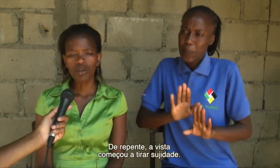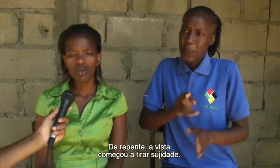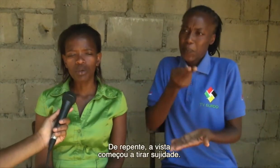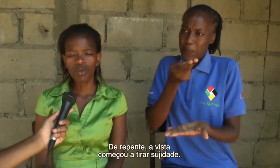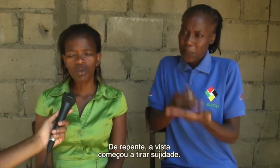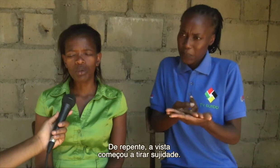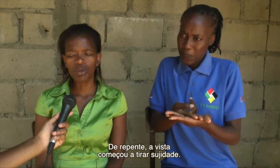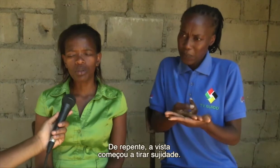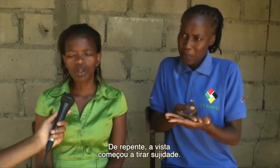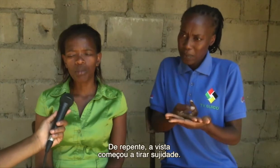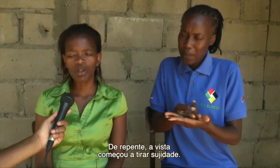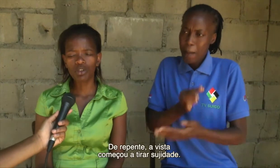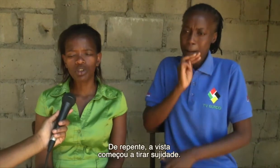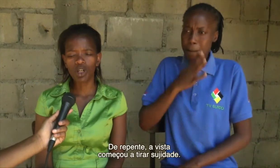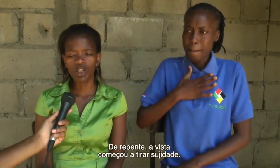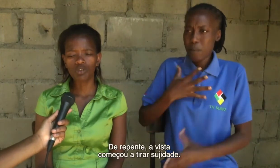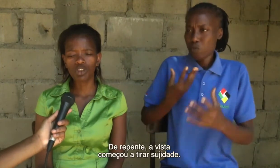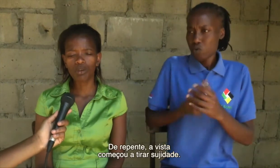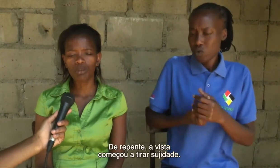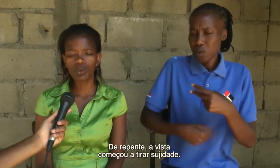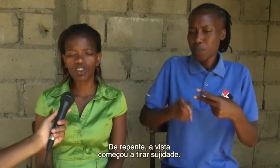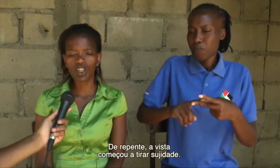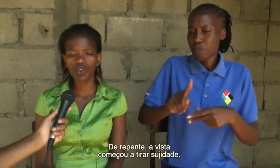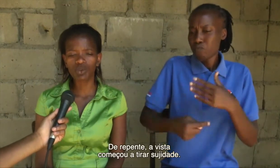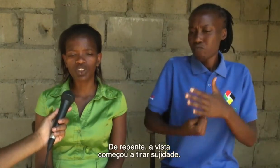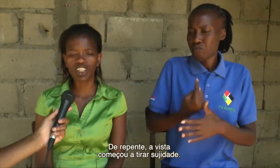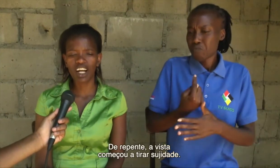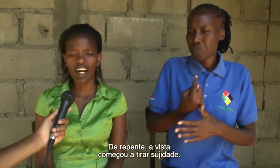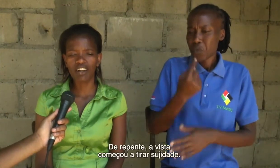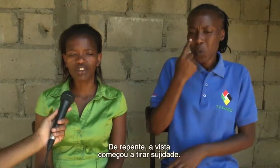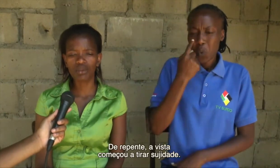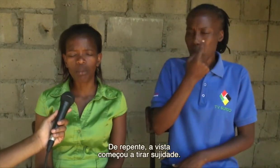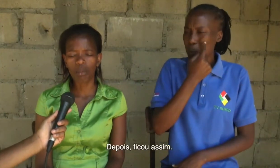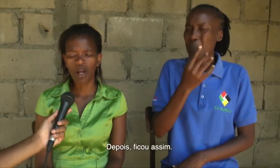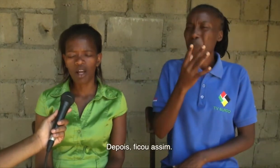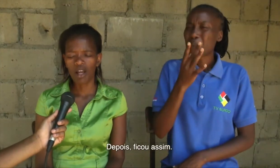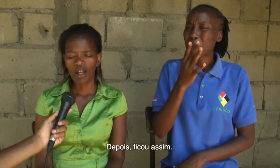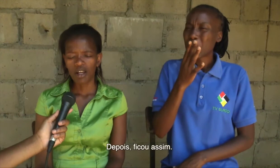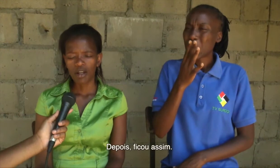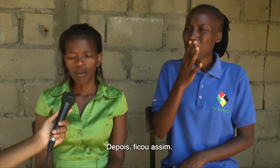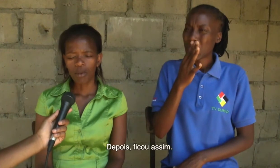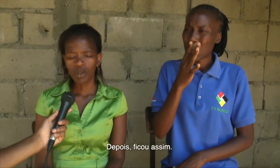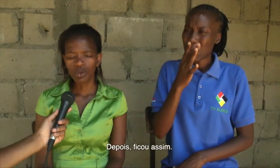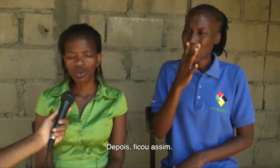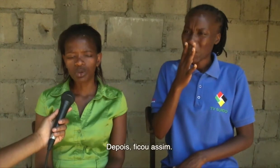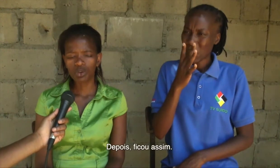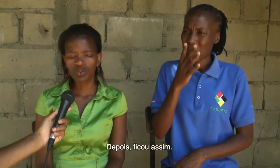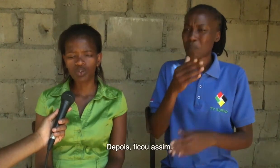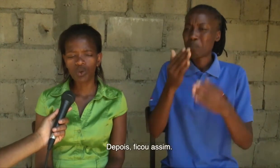E, de repente, as vistas começaram a sair sua idade. Depois, ficou,